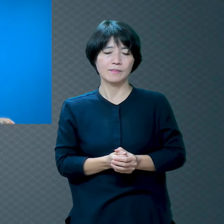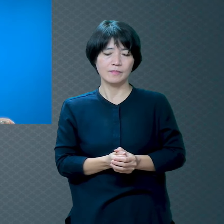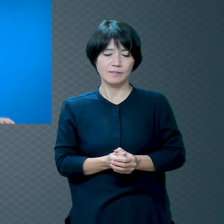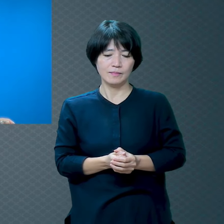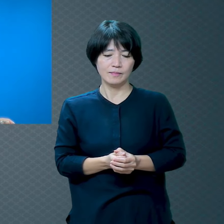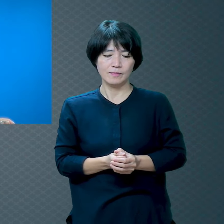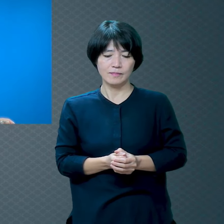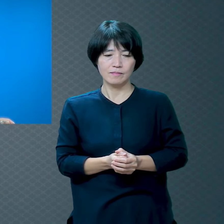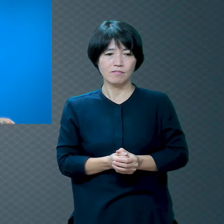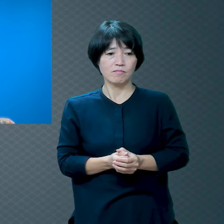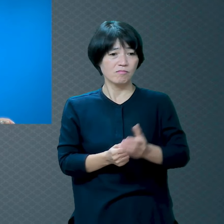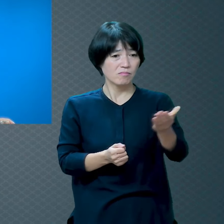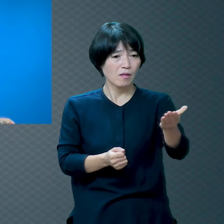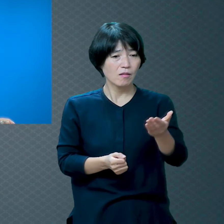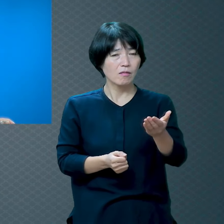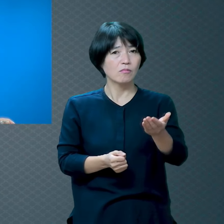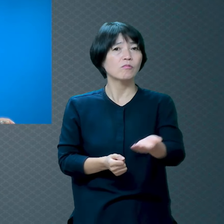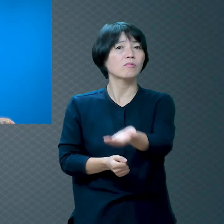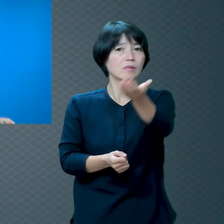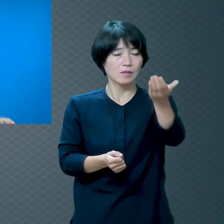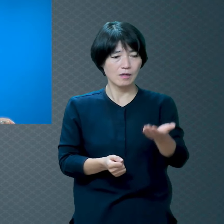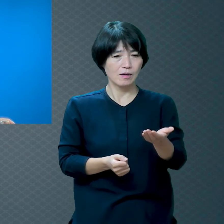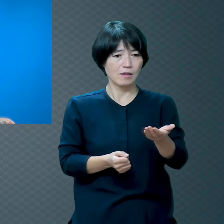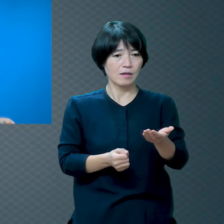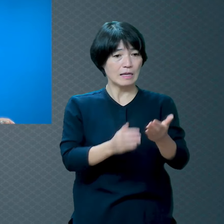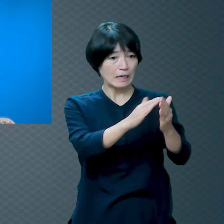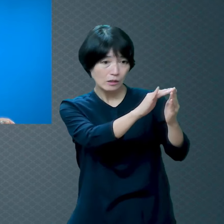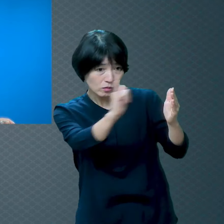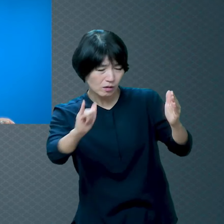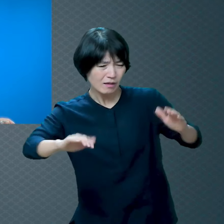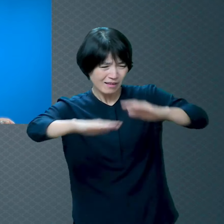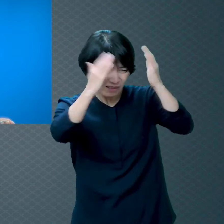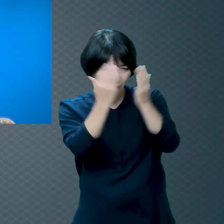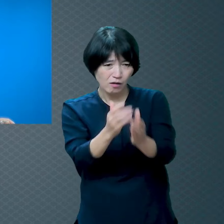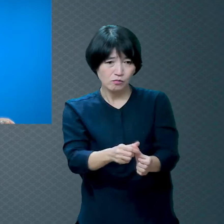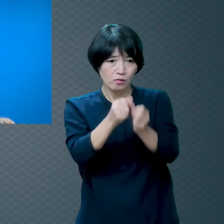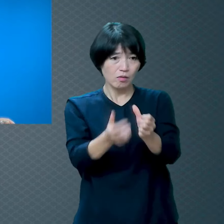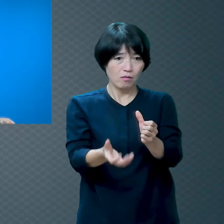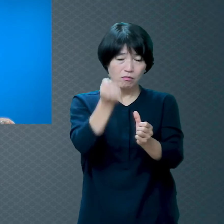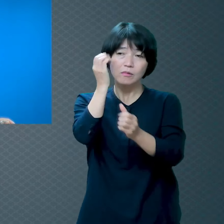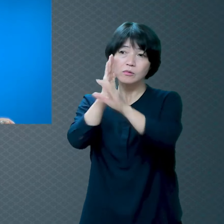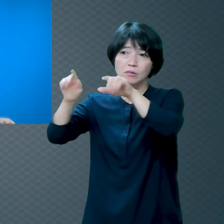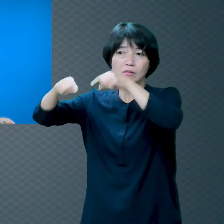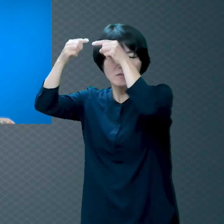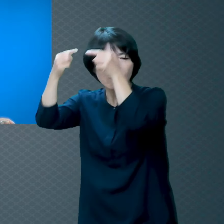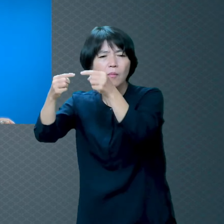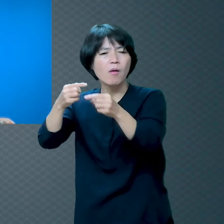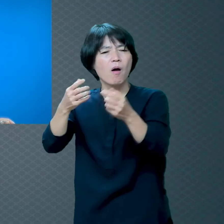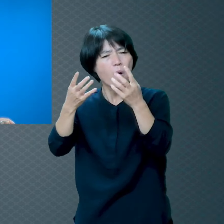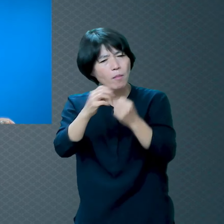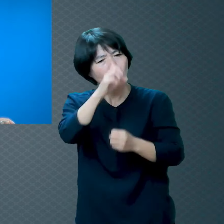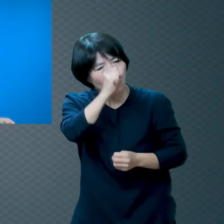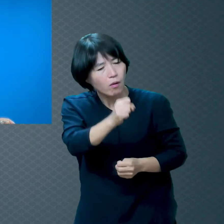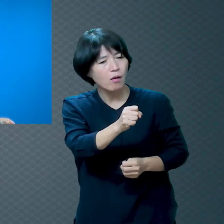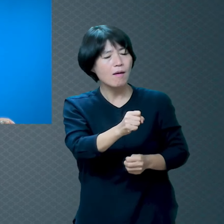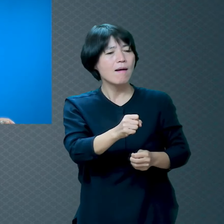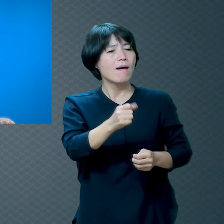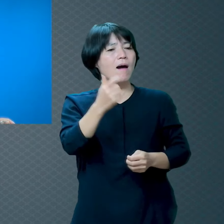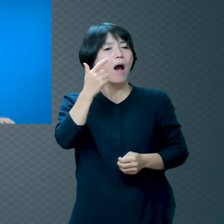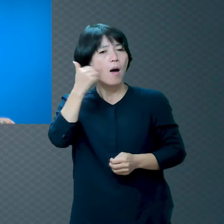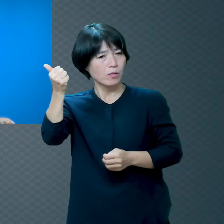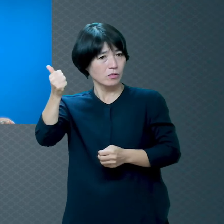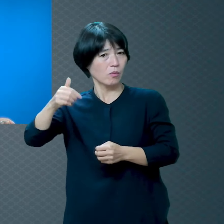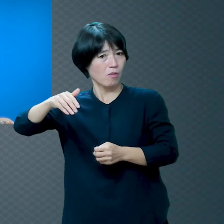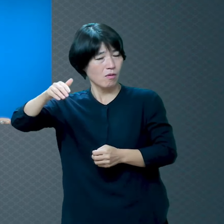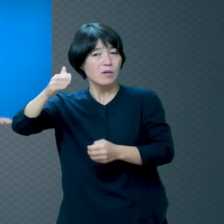하나님 앞에서 우리가 온 가족이 천국에 갈 수 있다면 얼마나 좋겠냐 아버지도 있고 어머니도